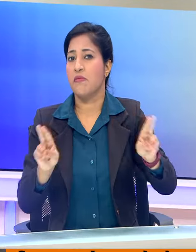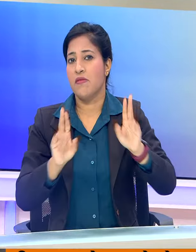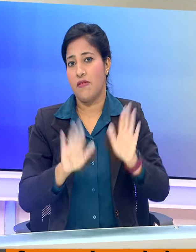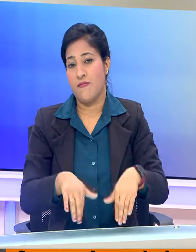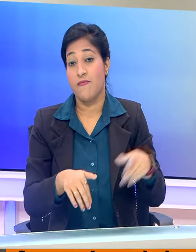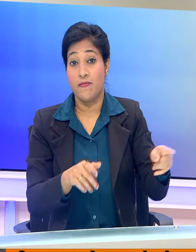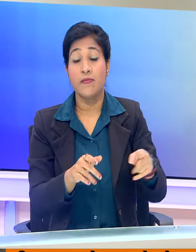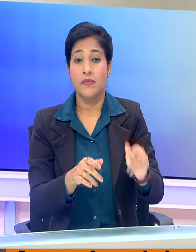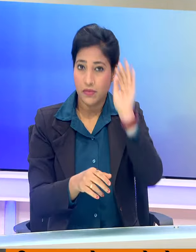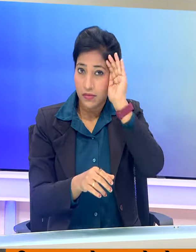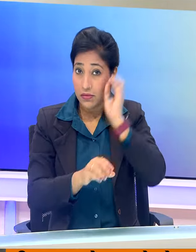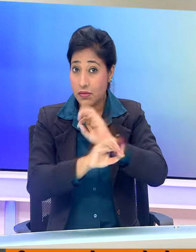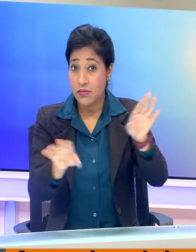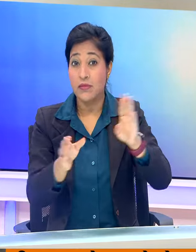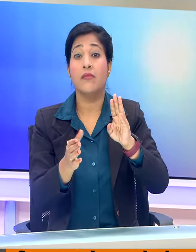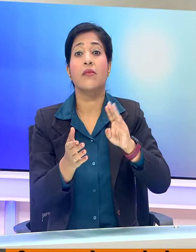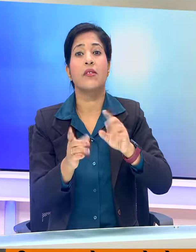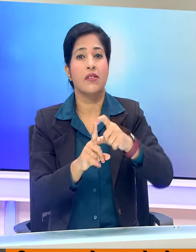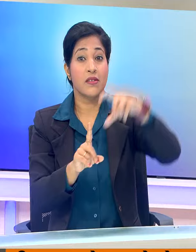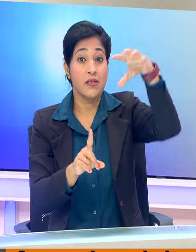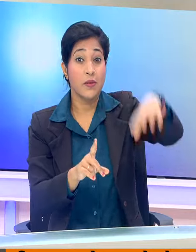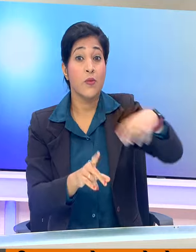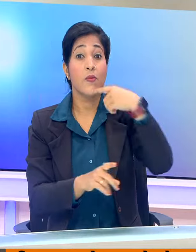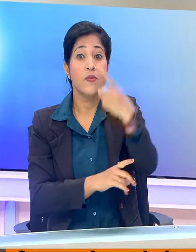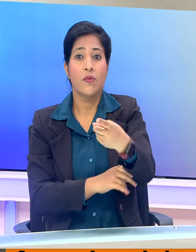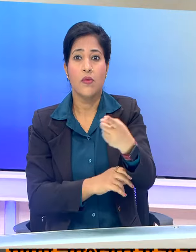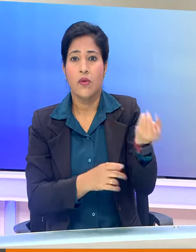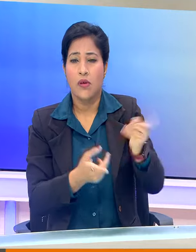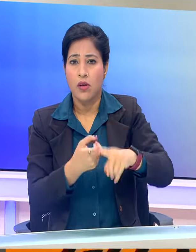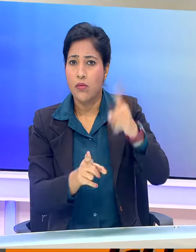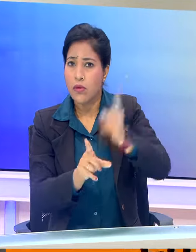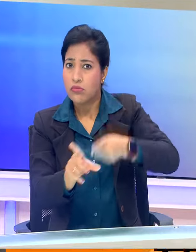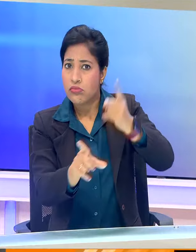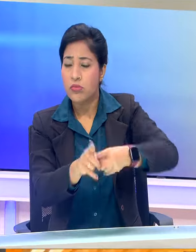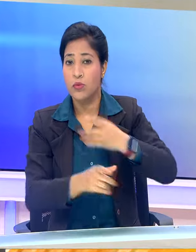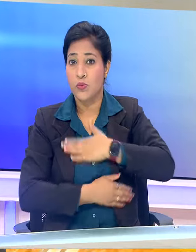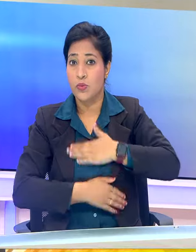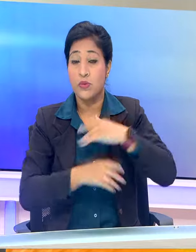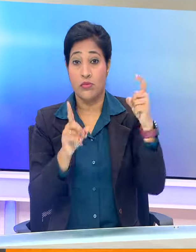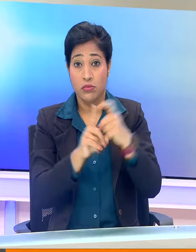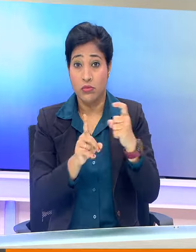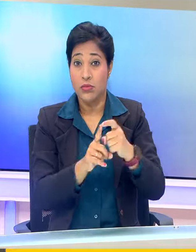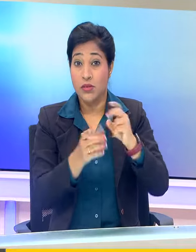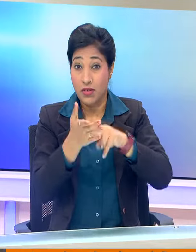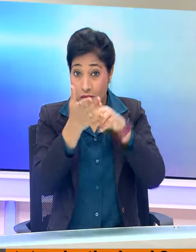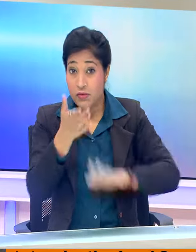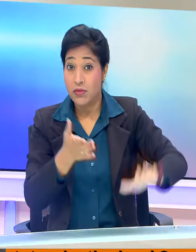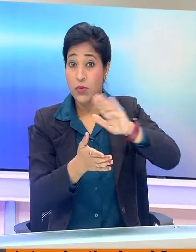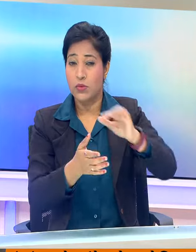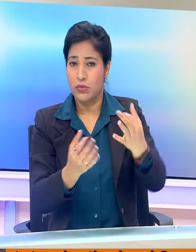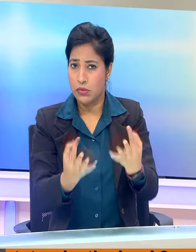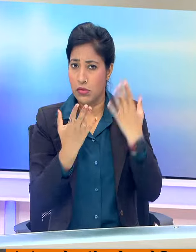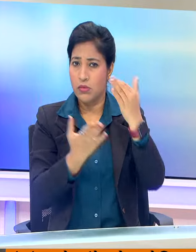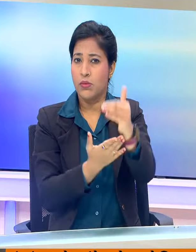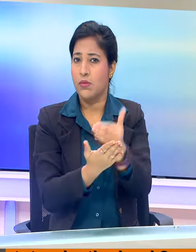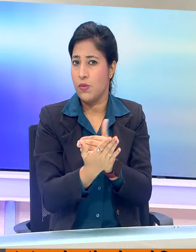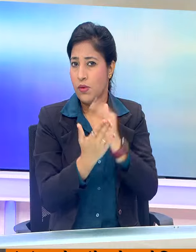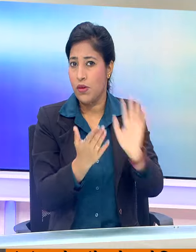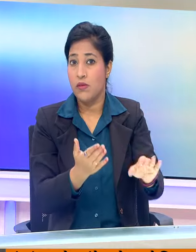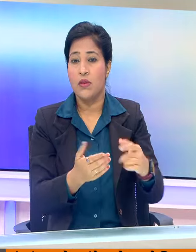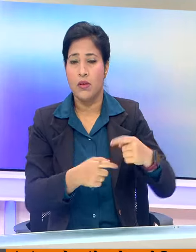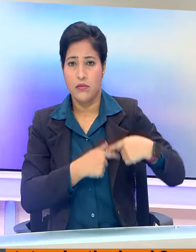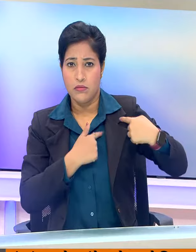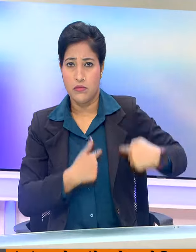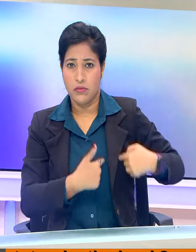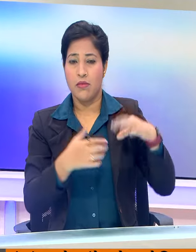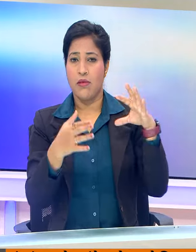सुचना और प्रसारण मंत्राली ने कहा कि इस महतपोर्ण वर्षगांट को मनाने के लिए डिडी नेशनल एक विशेश कारिकरम दिल